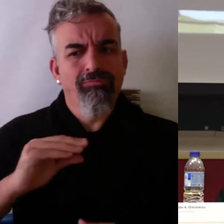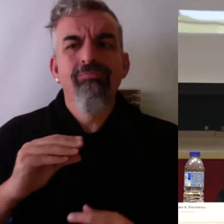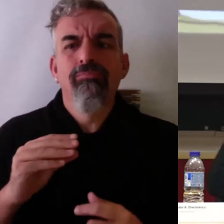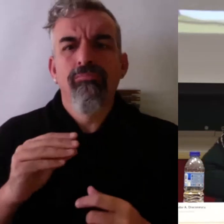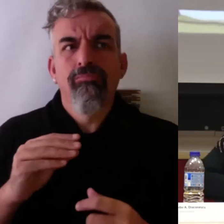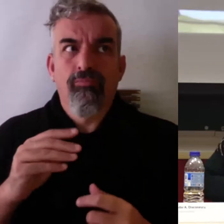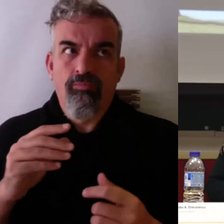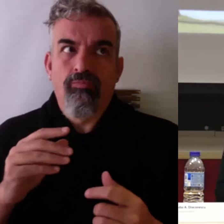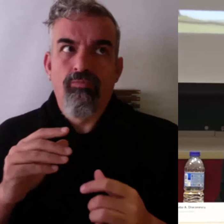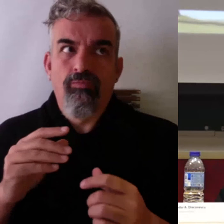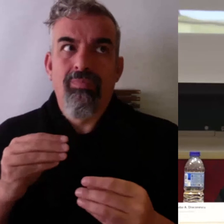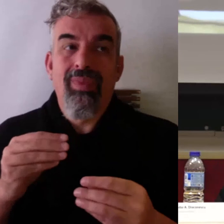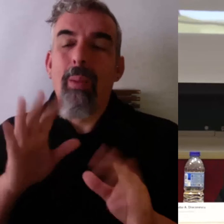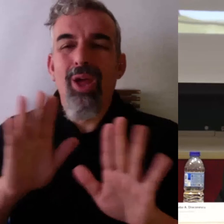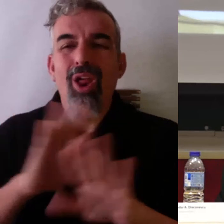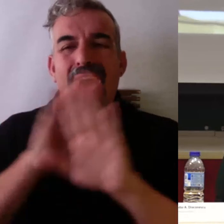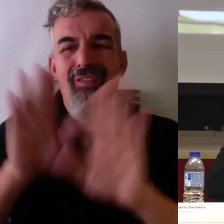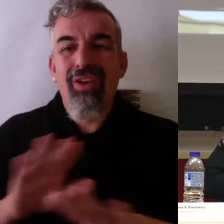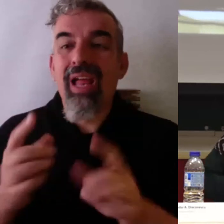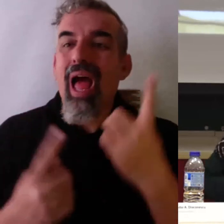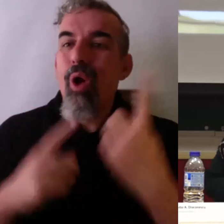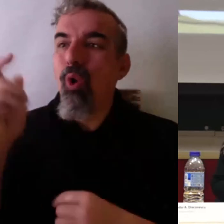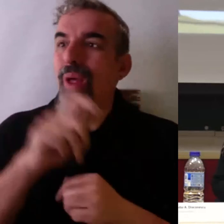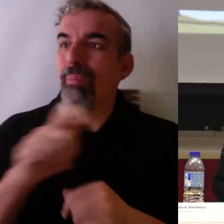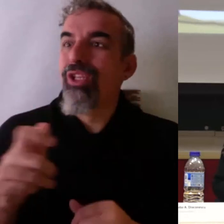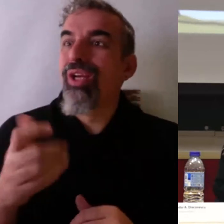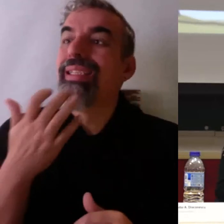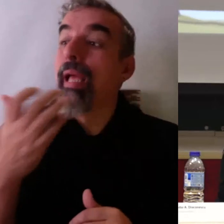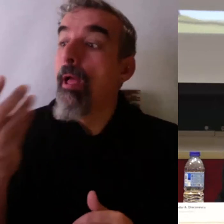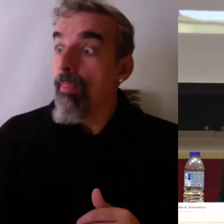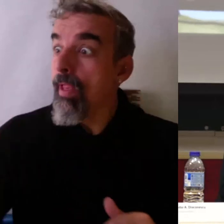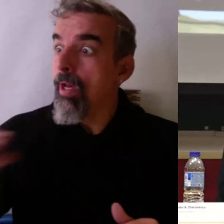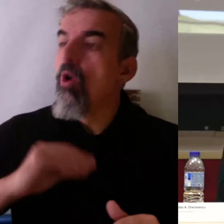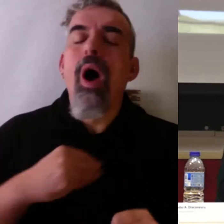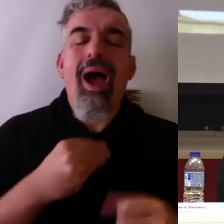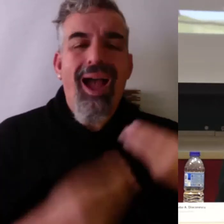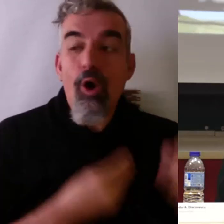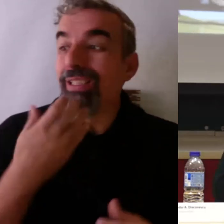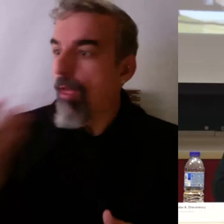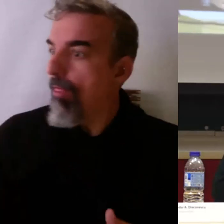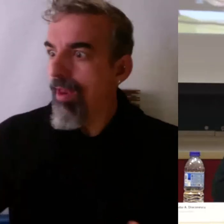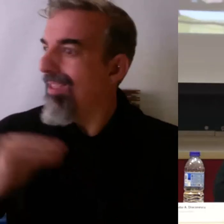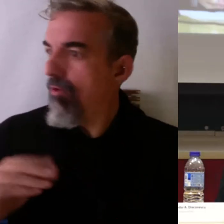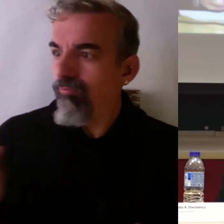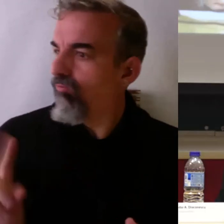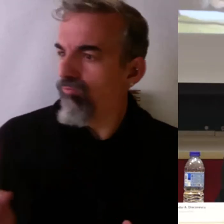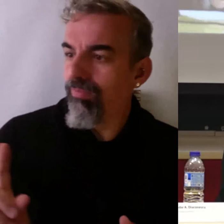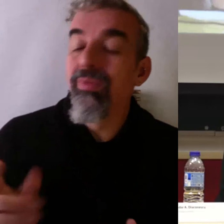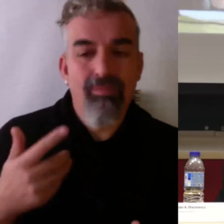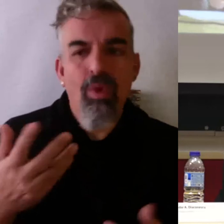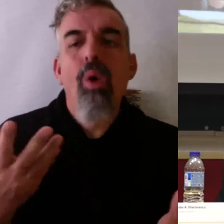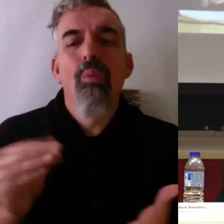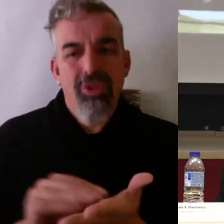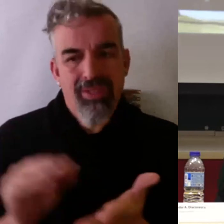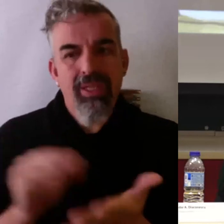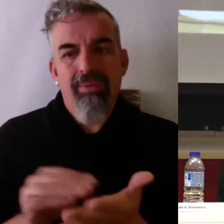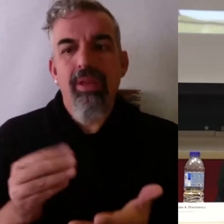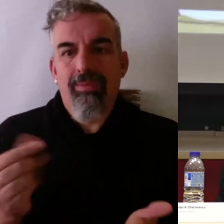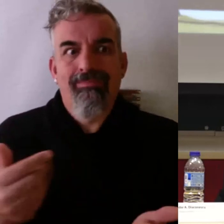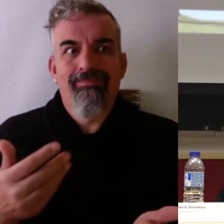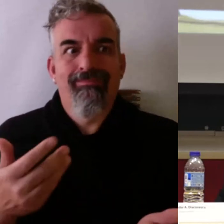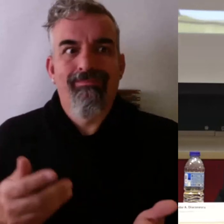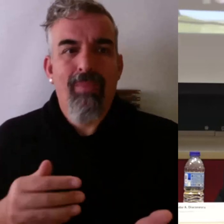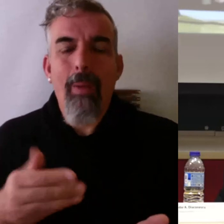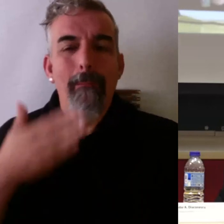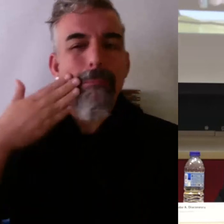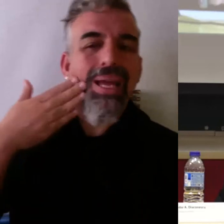últimamente se llevan muy al extremo y entonces hay gente que solo hace cosas cuando hay un incentivo detrás y muchas veces cuando el incentivo es económico. A mí eso, sinceramente,